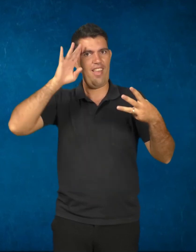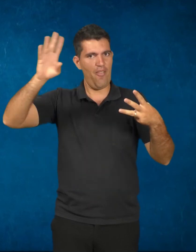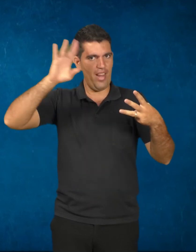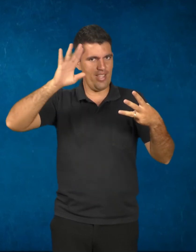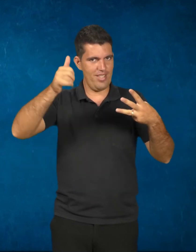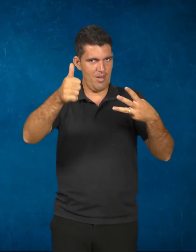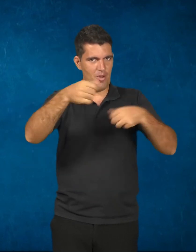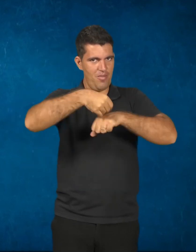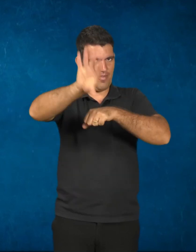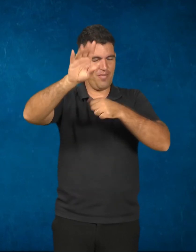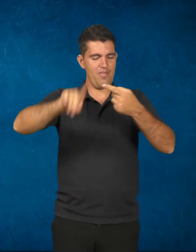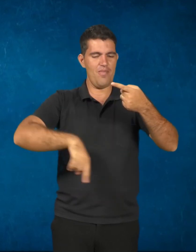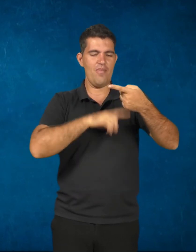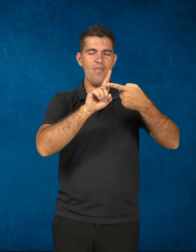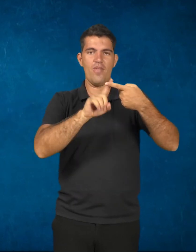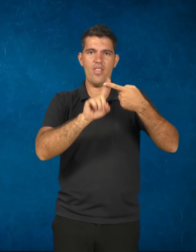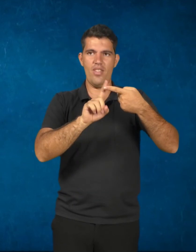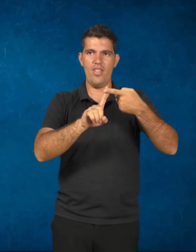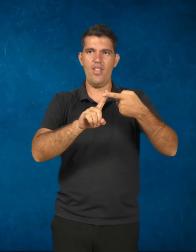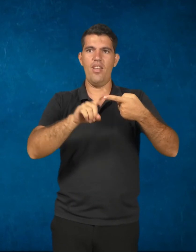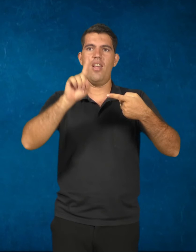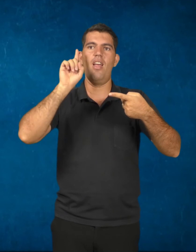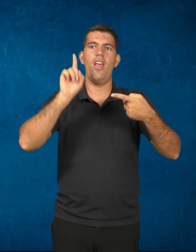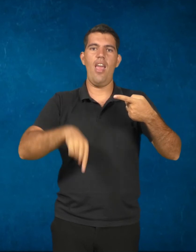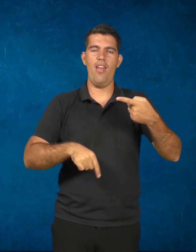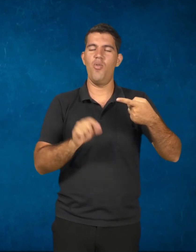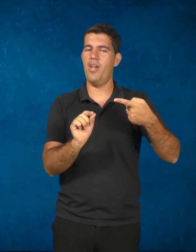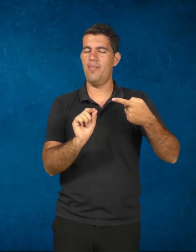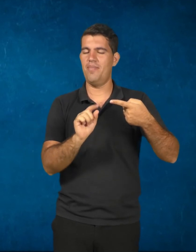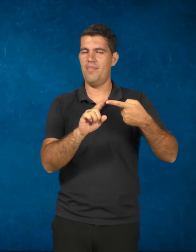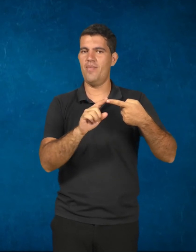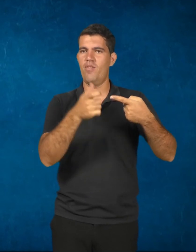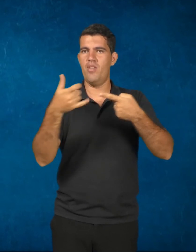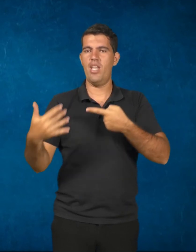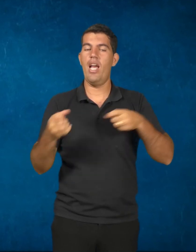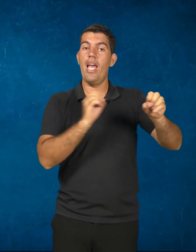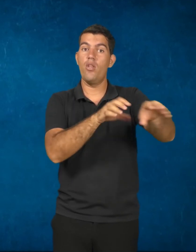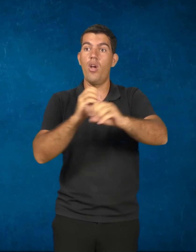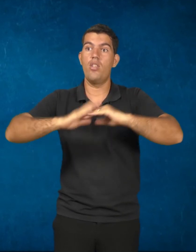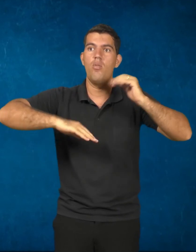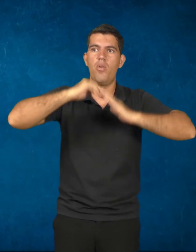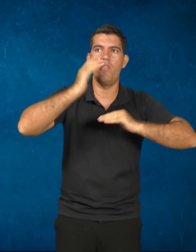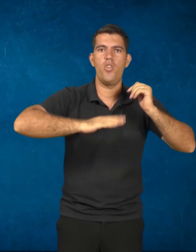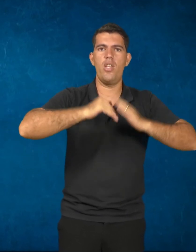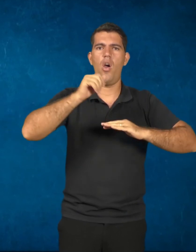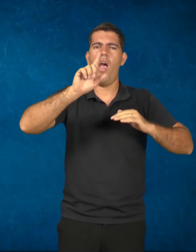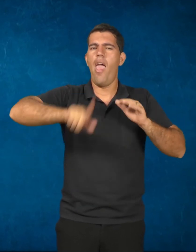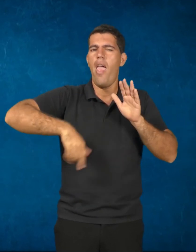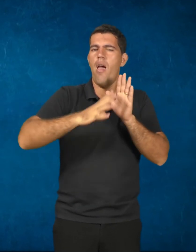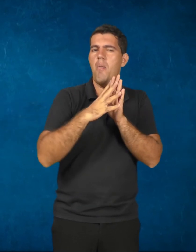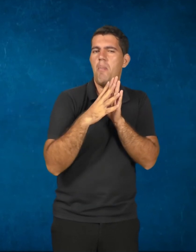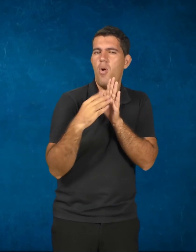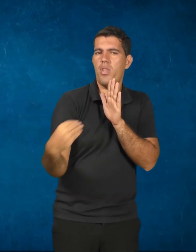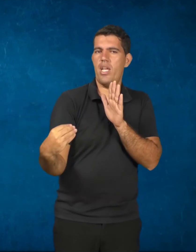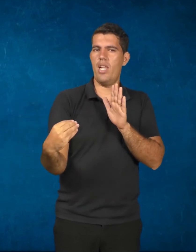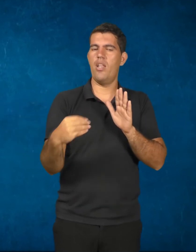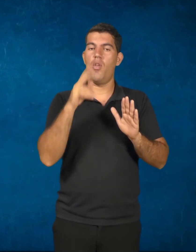refletirem. A primeira dela é a seguinte, a educação profissional está modelada numa visão de